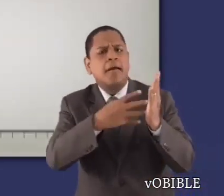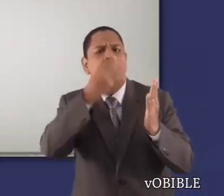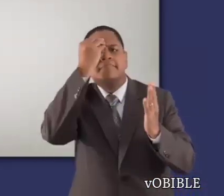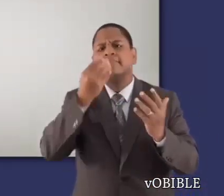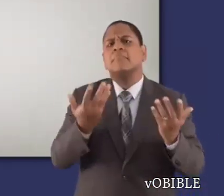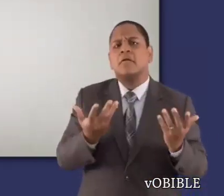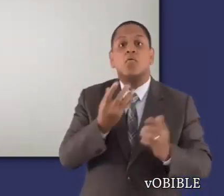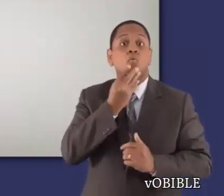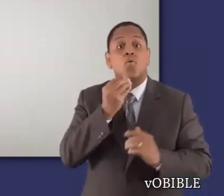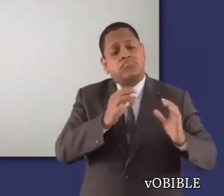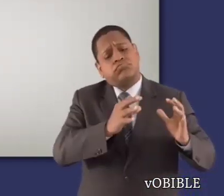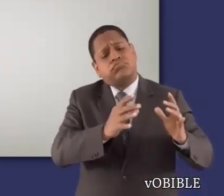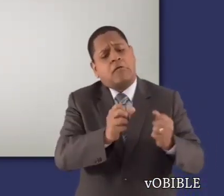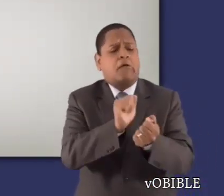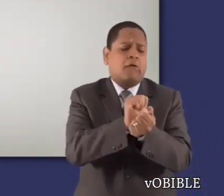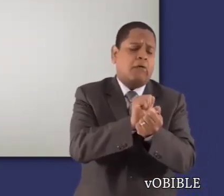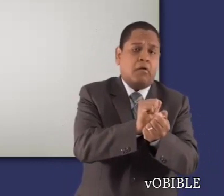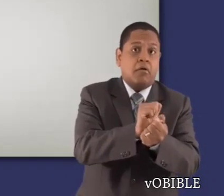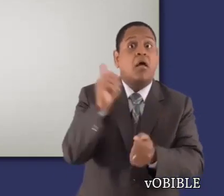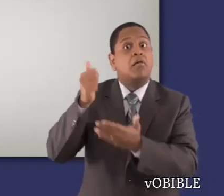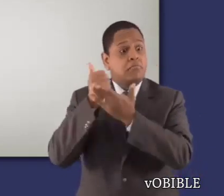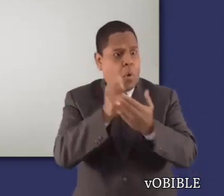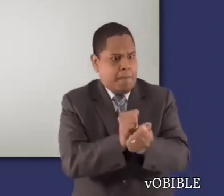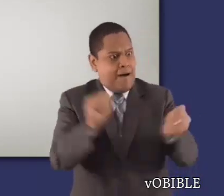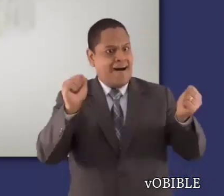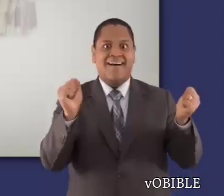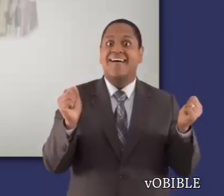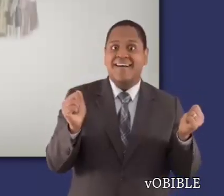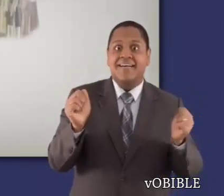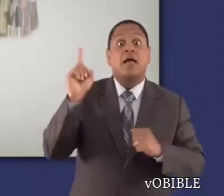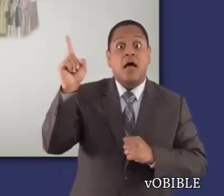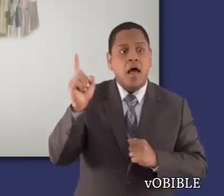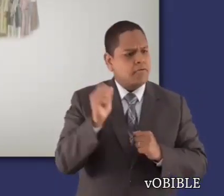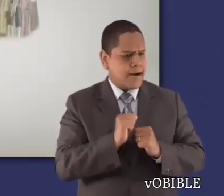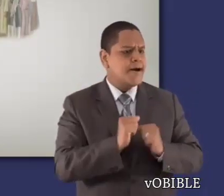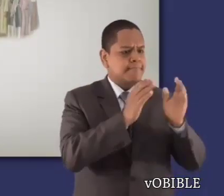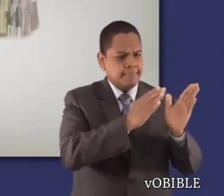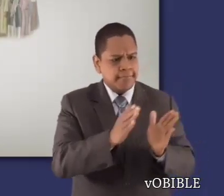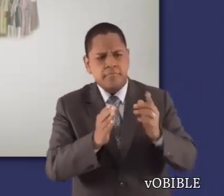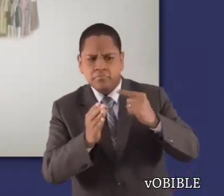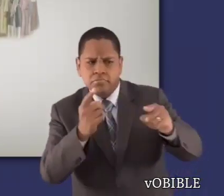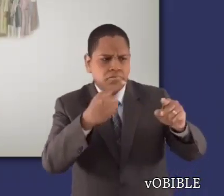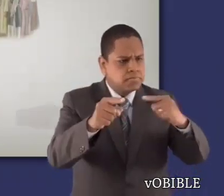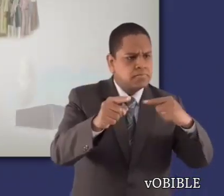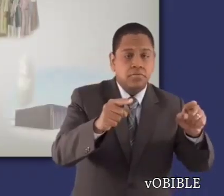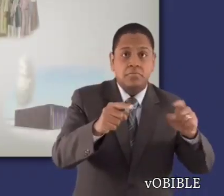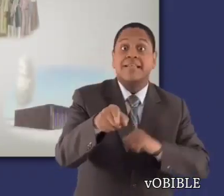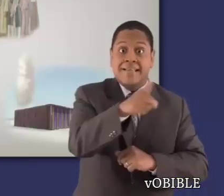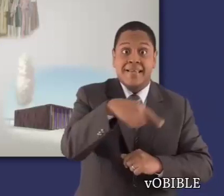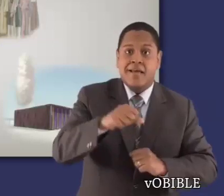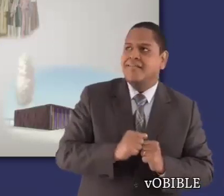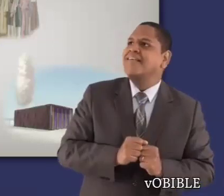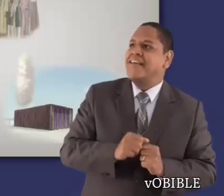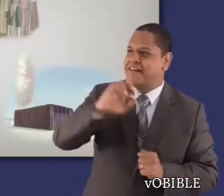Explica cómo Jehová liberó a los israelitas de Egipto, cómo los convirtió en una nación y cómo